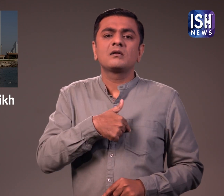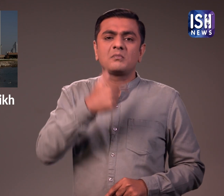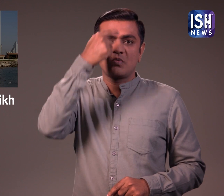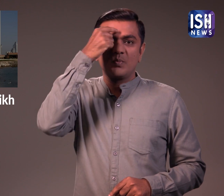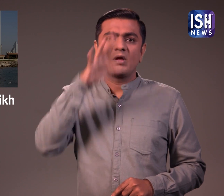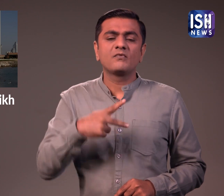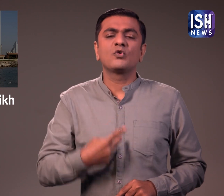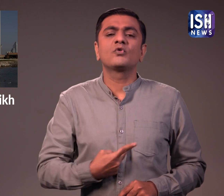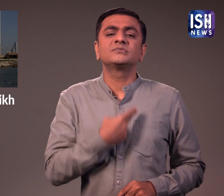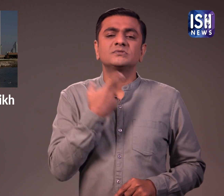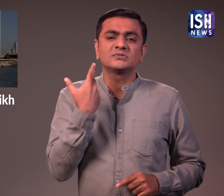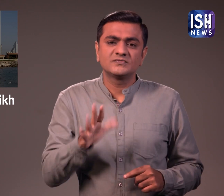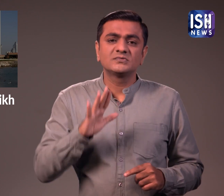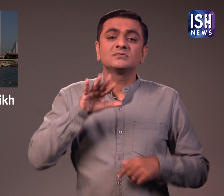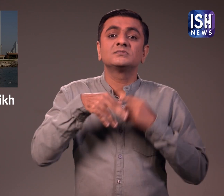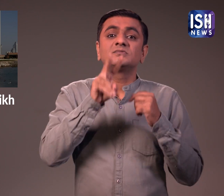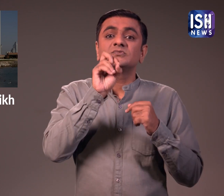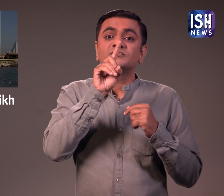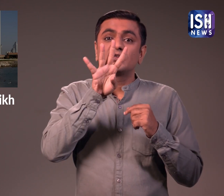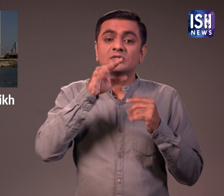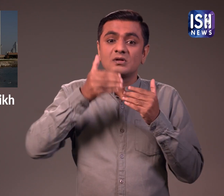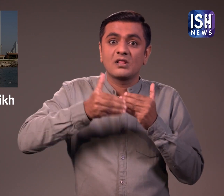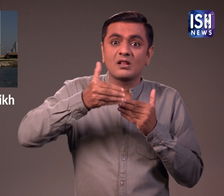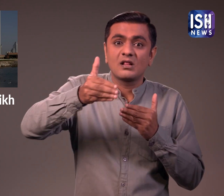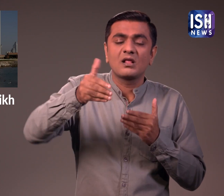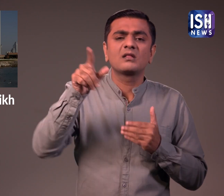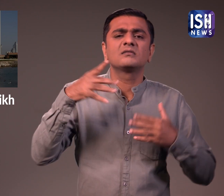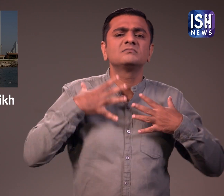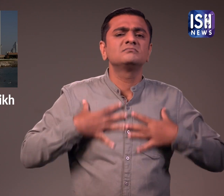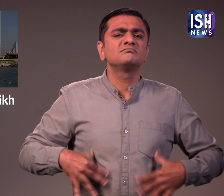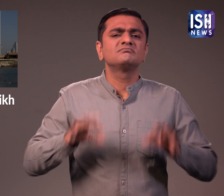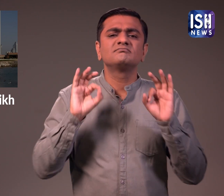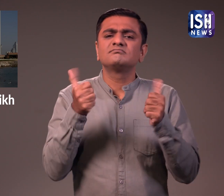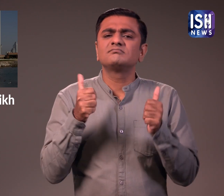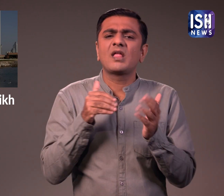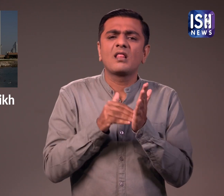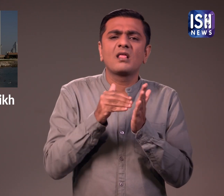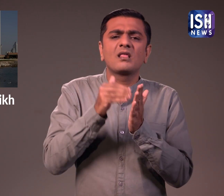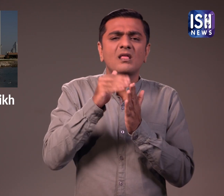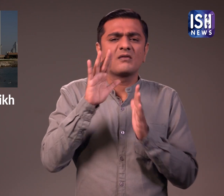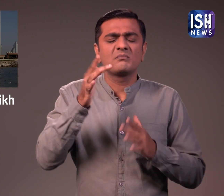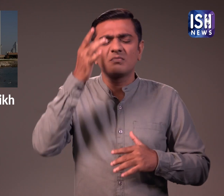उनके दिल की सरजरी हुई थी और तब से वे खराब स्वास्त से पीड़ित थे